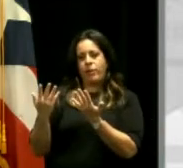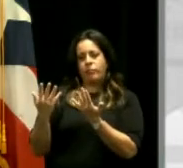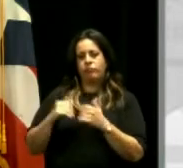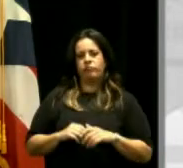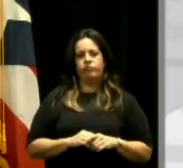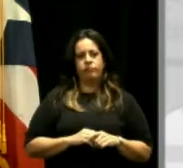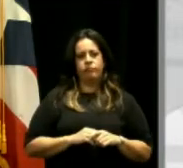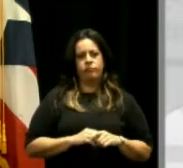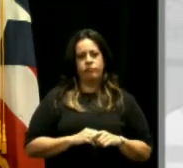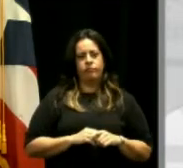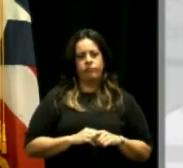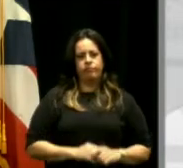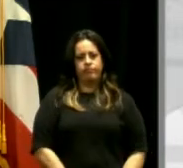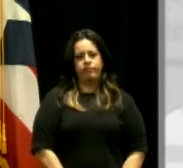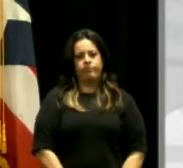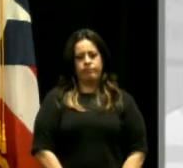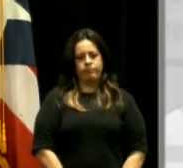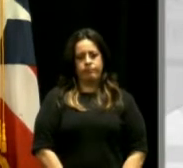pediatría.